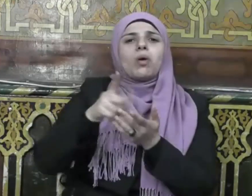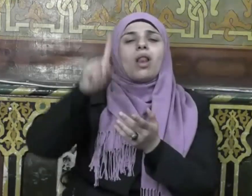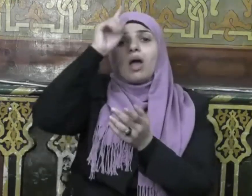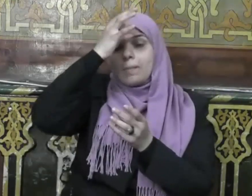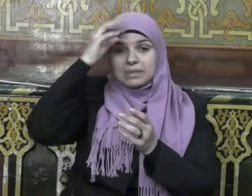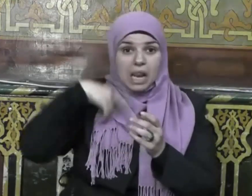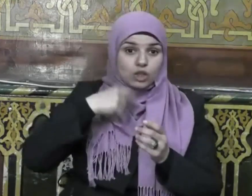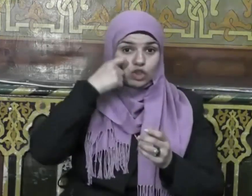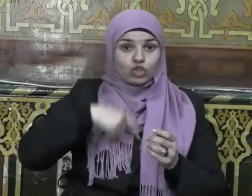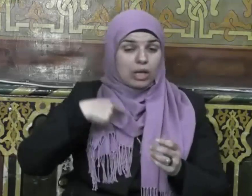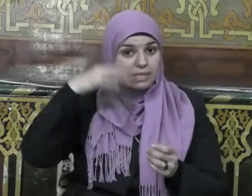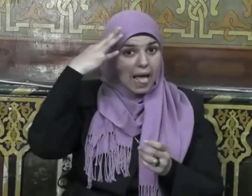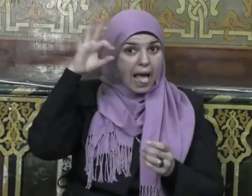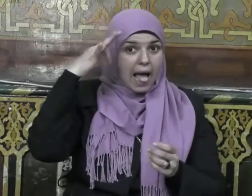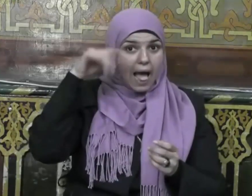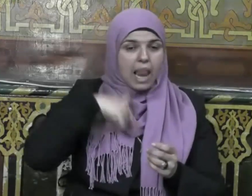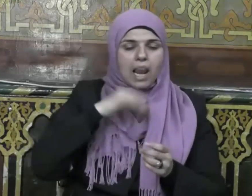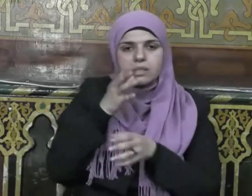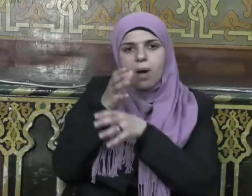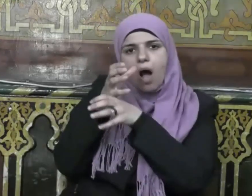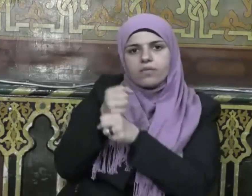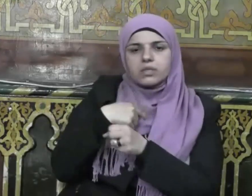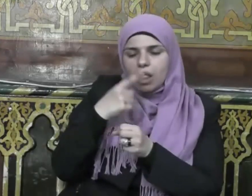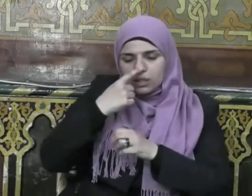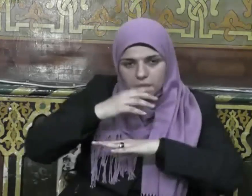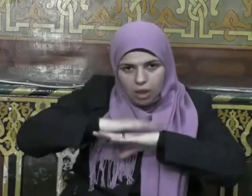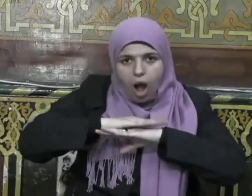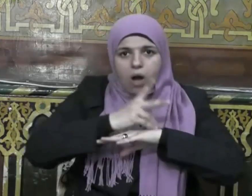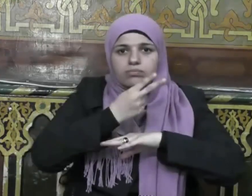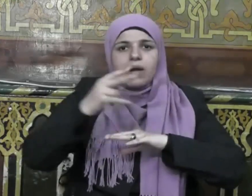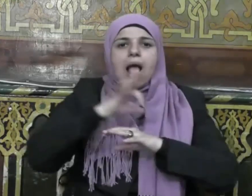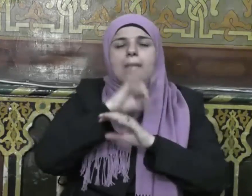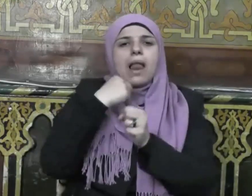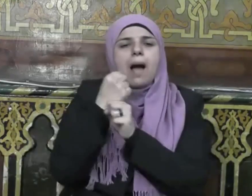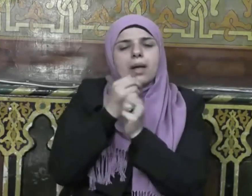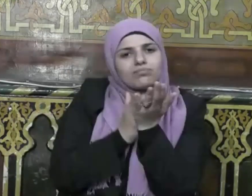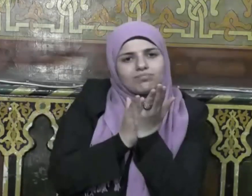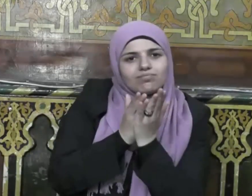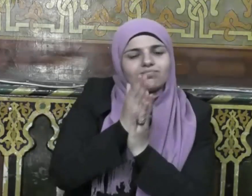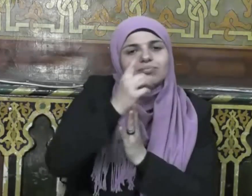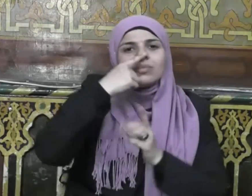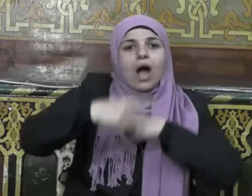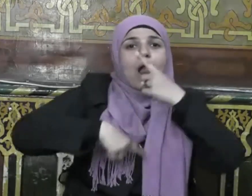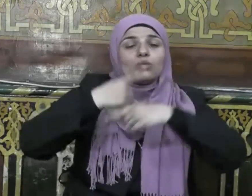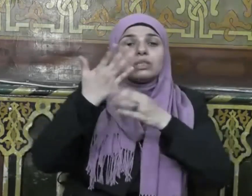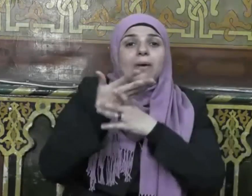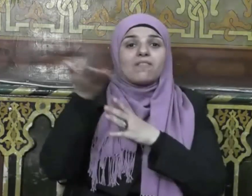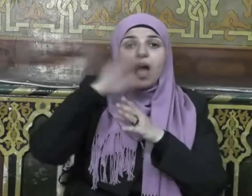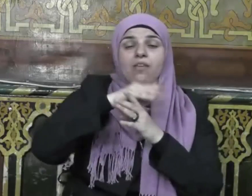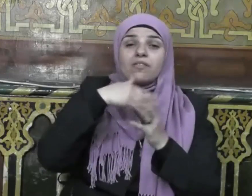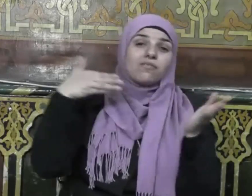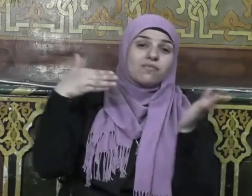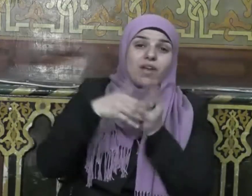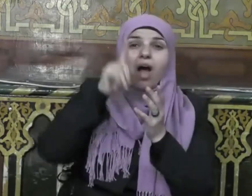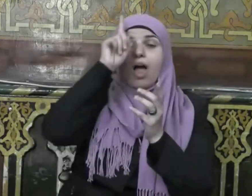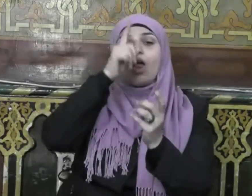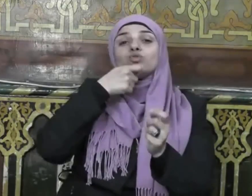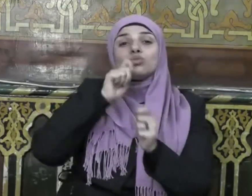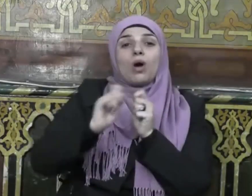العاقل أن يحرص على الطاعة وأن يداوم عليها حتى يبلغه الله عز وجل